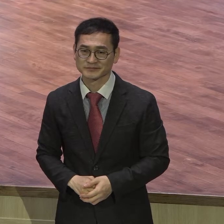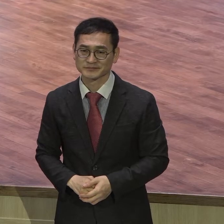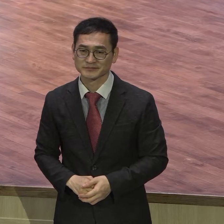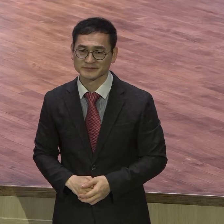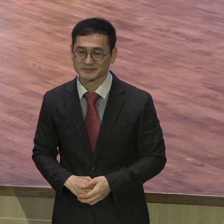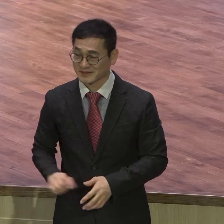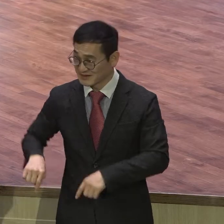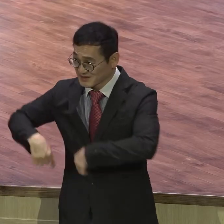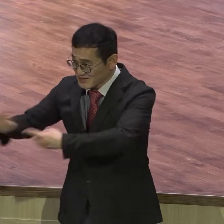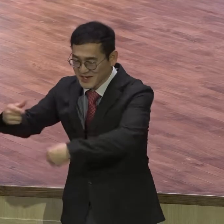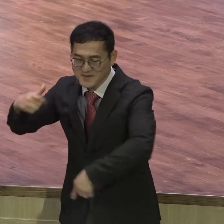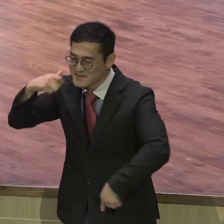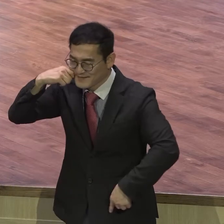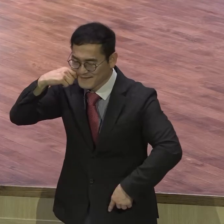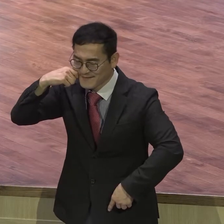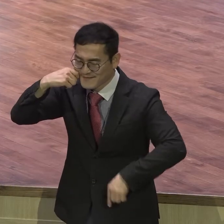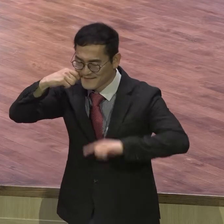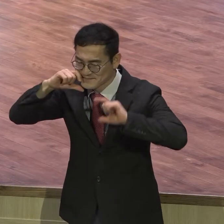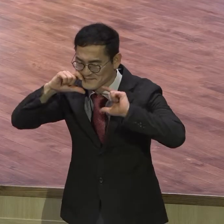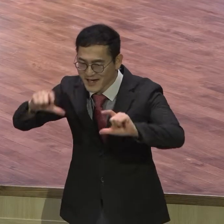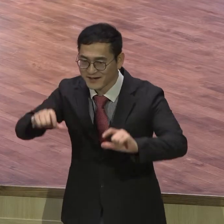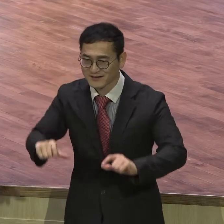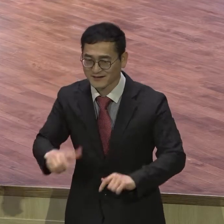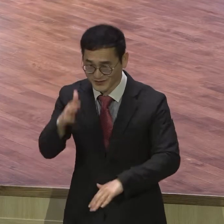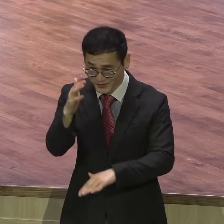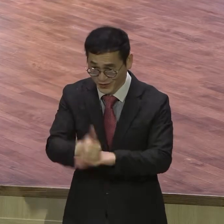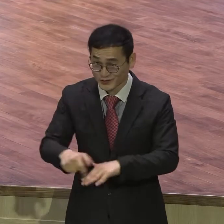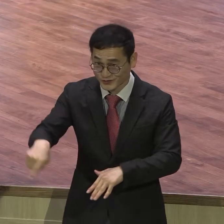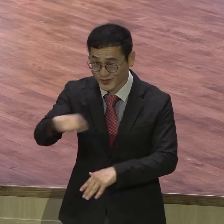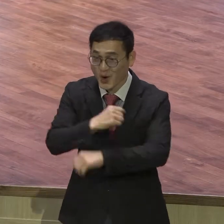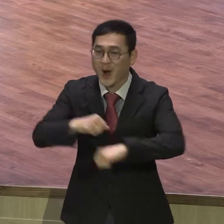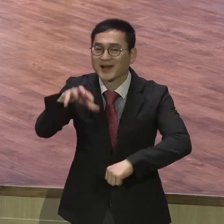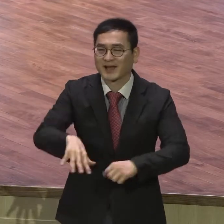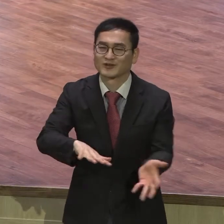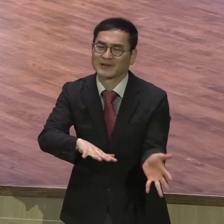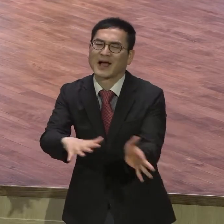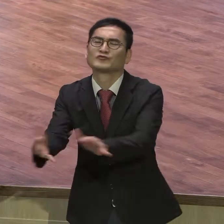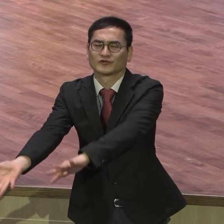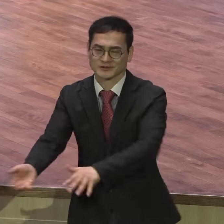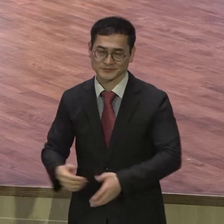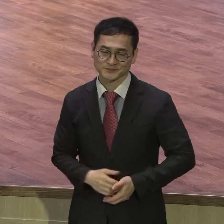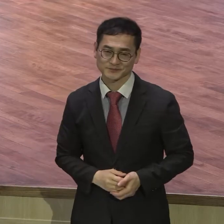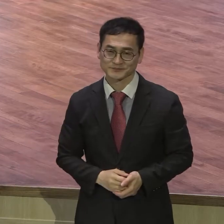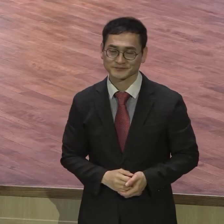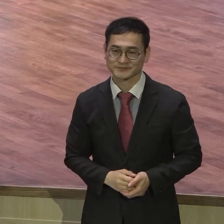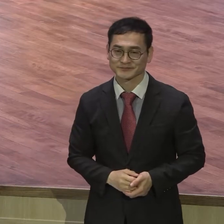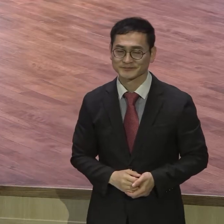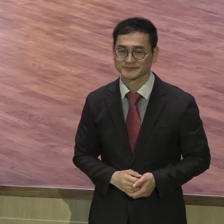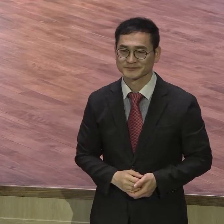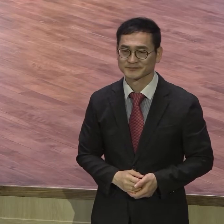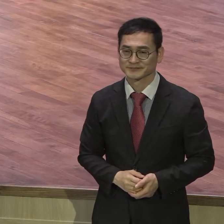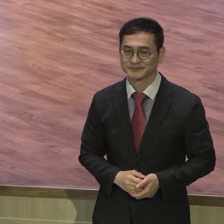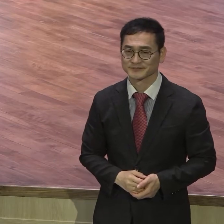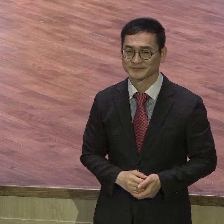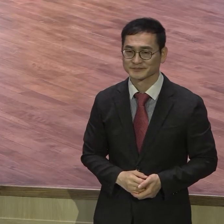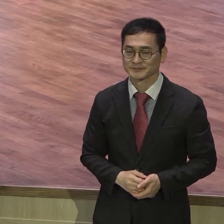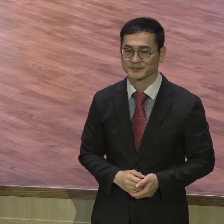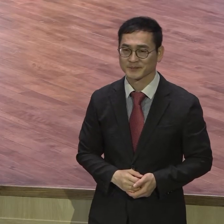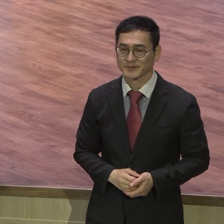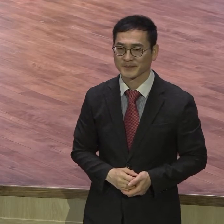우리는 광야 무덤의 비극을 기억해야 됩니다. 신앙생활을 하면서도 영적 성장을 이루지